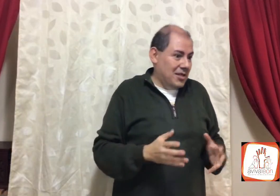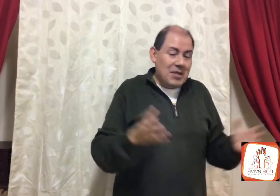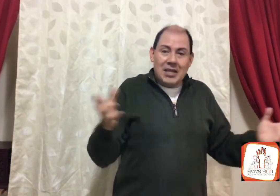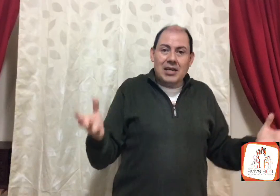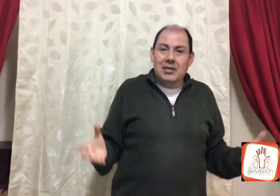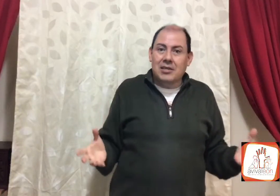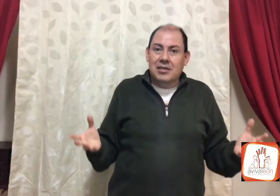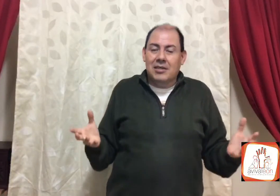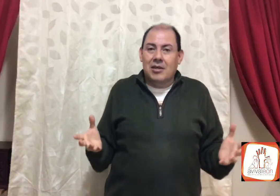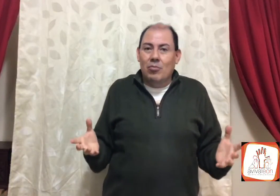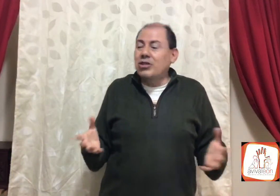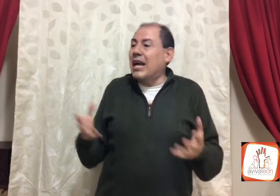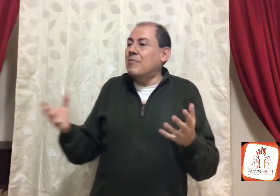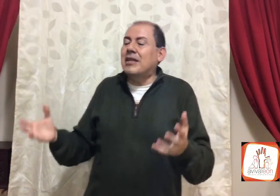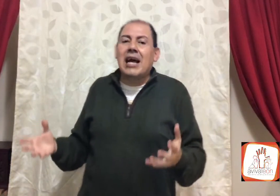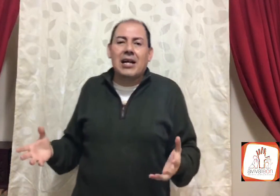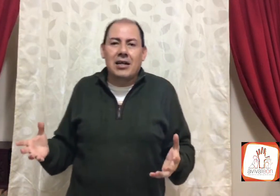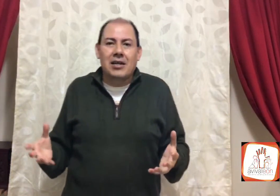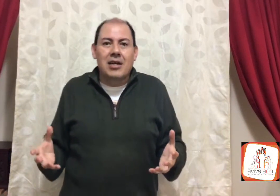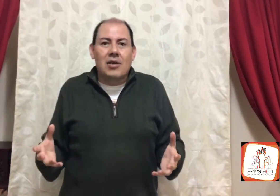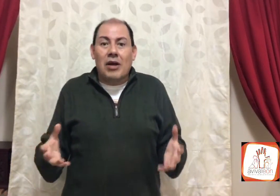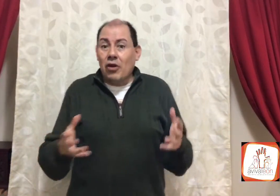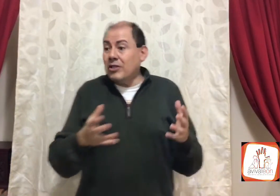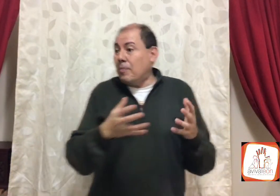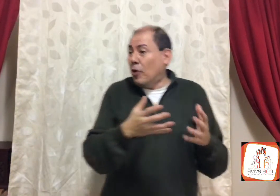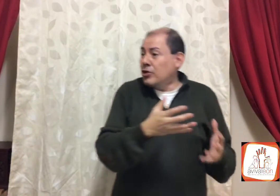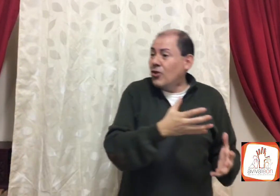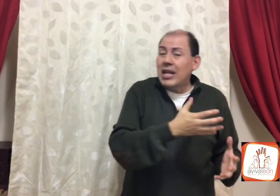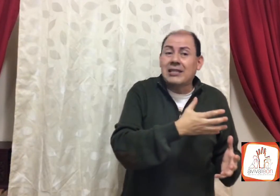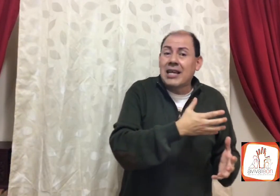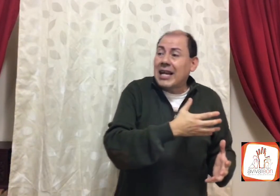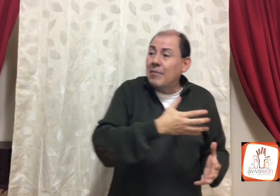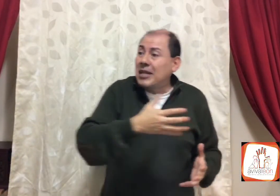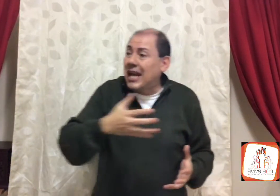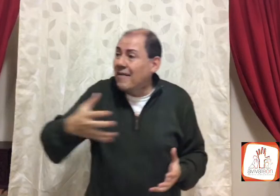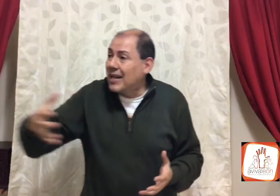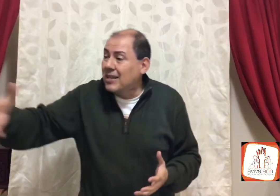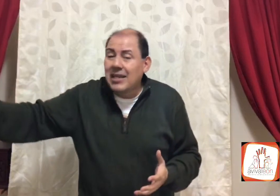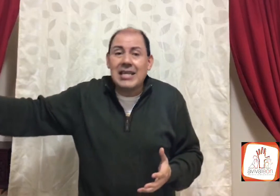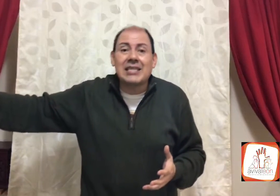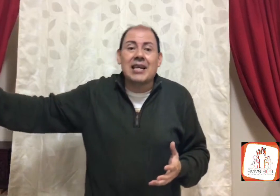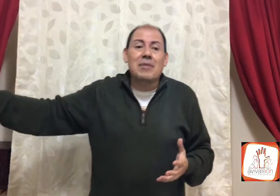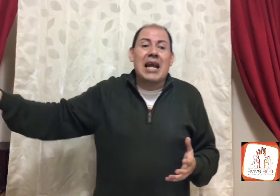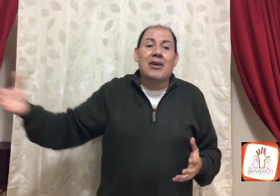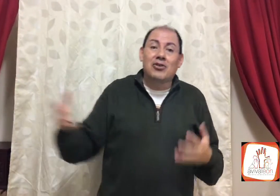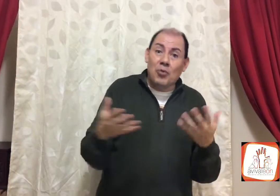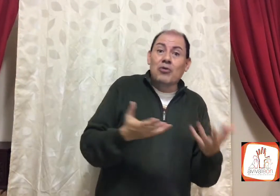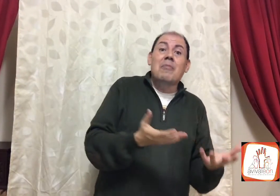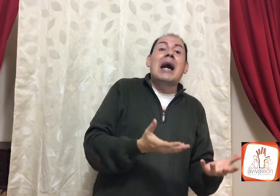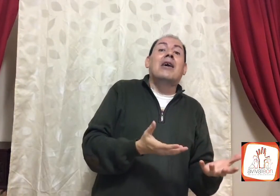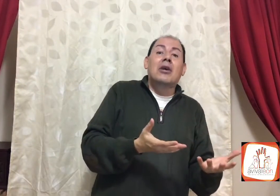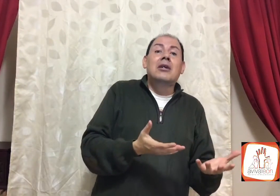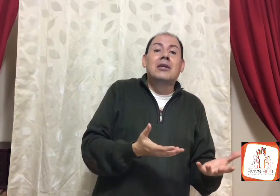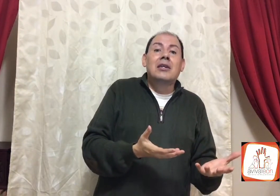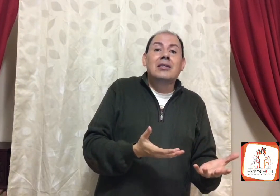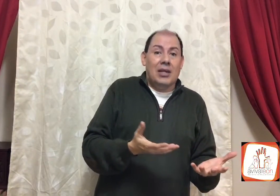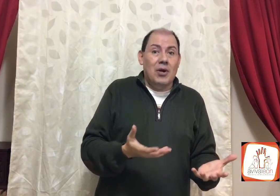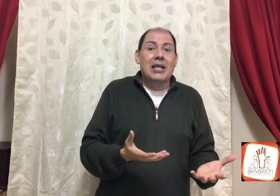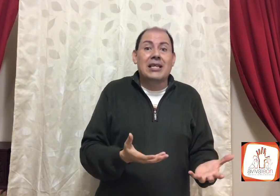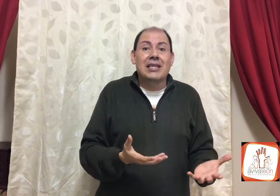imita, busca imitar, cuando los apóstoles, caminaban, y hacían milagros, hubo un mago, se acuerdan de esa